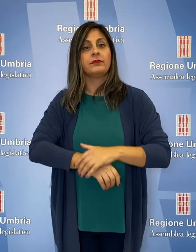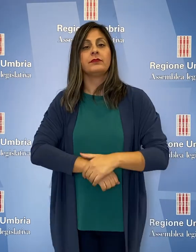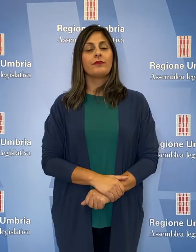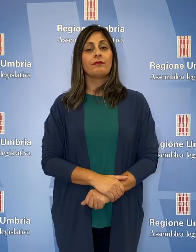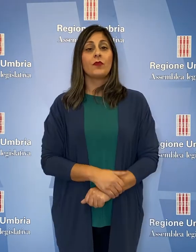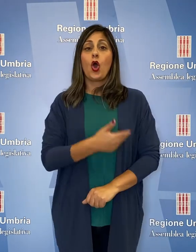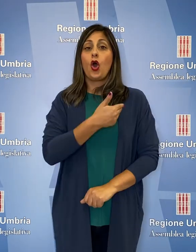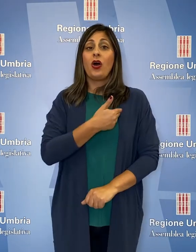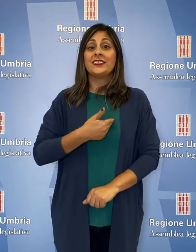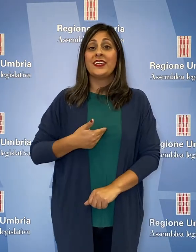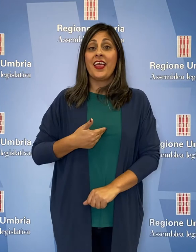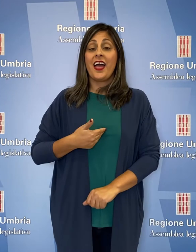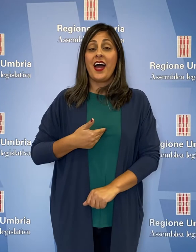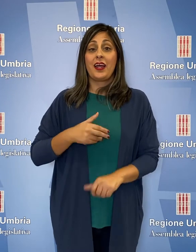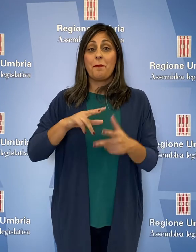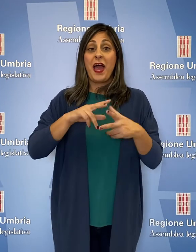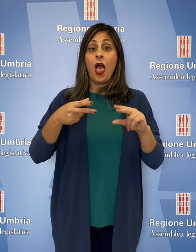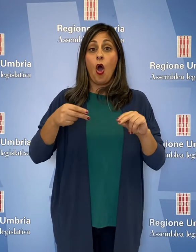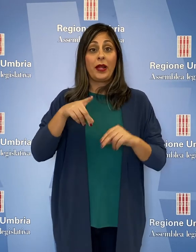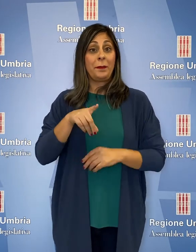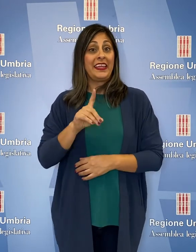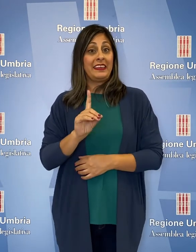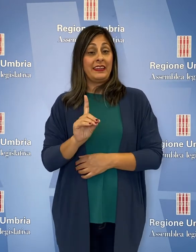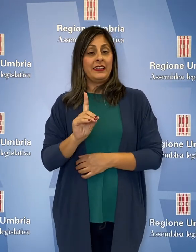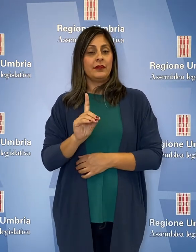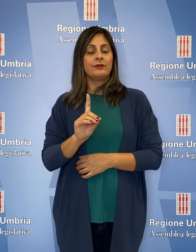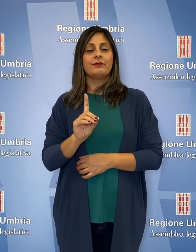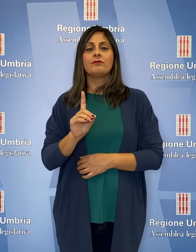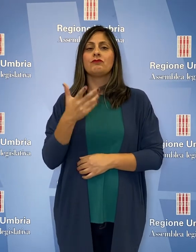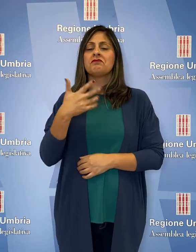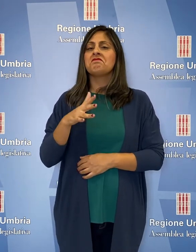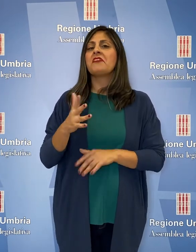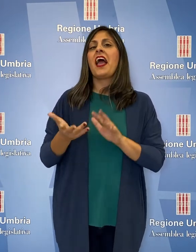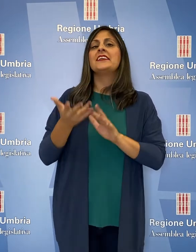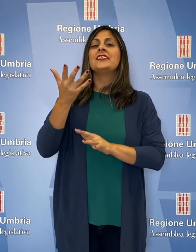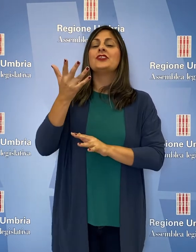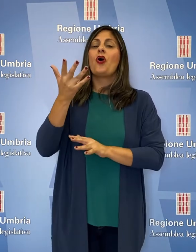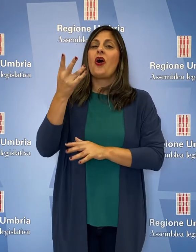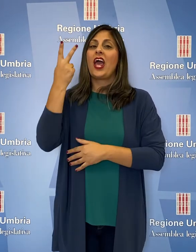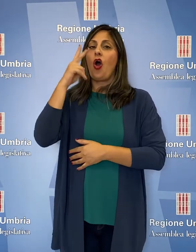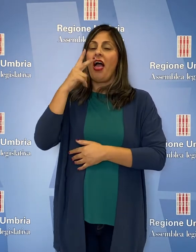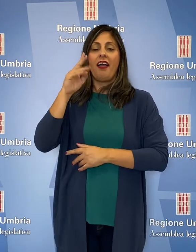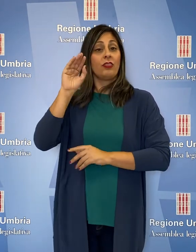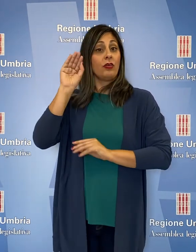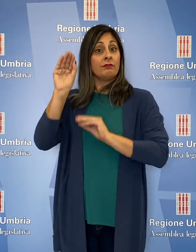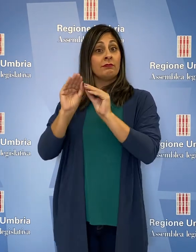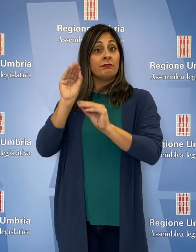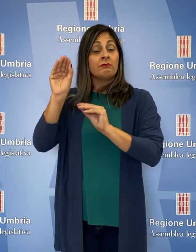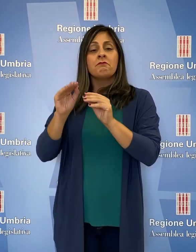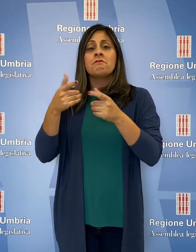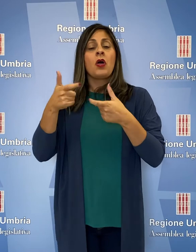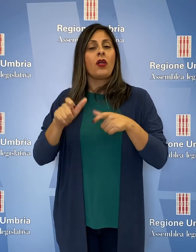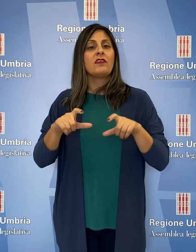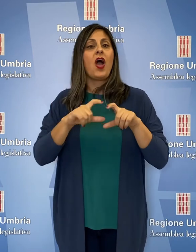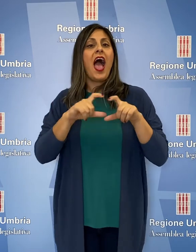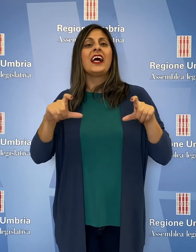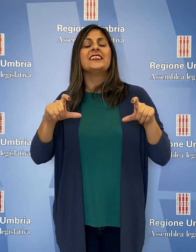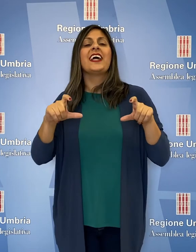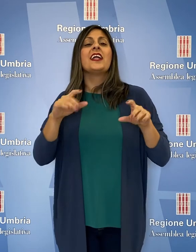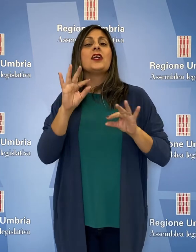La consigliera Simona Meloni del Partito Democratico ha interrogato l'assessore Luca Coletto sulla mancata erogazione degli assegni